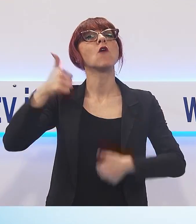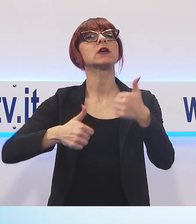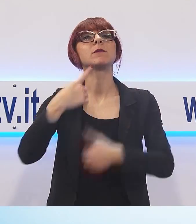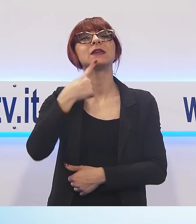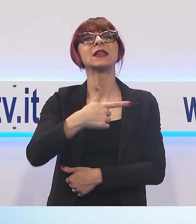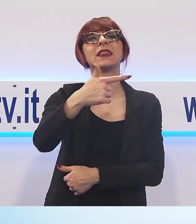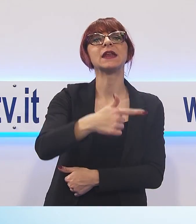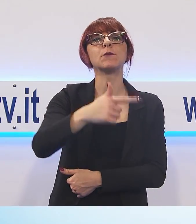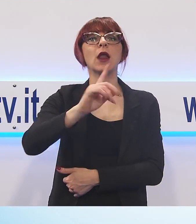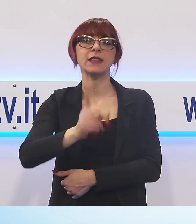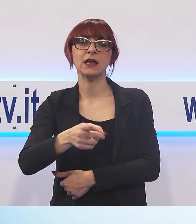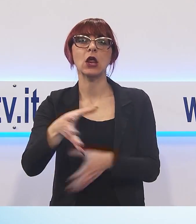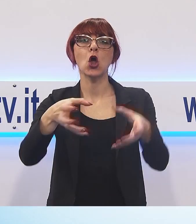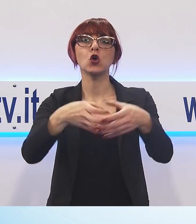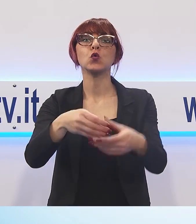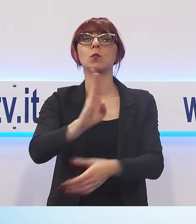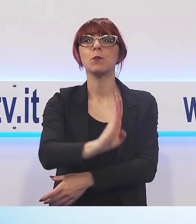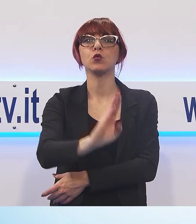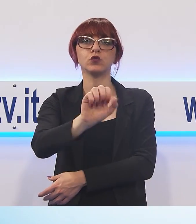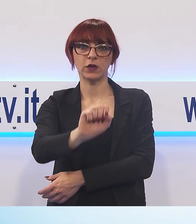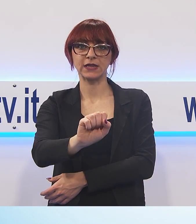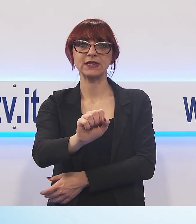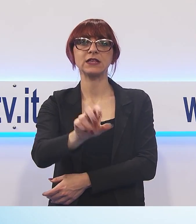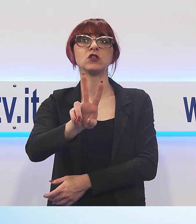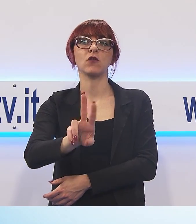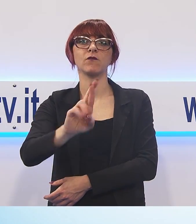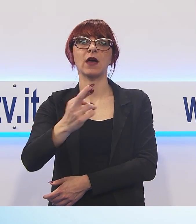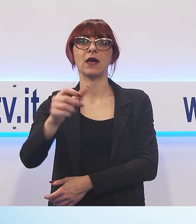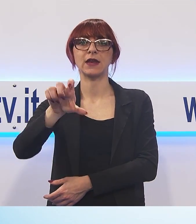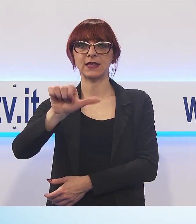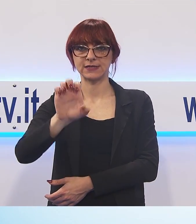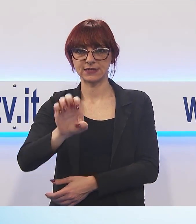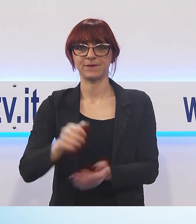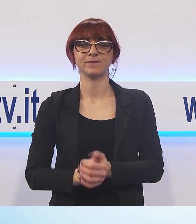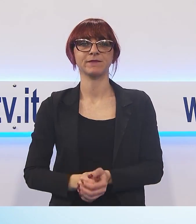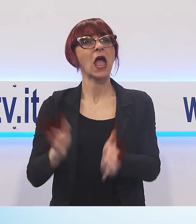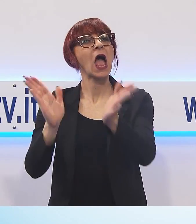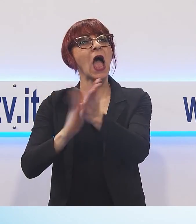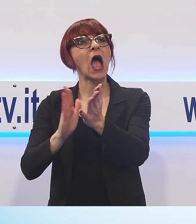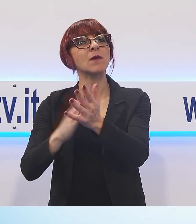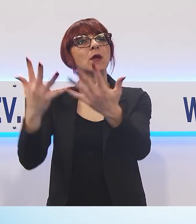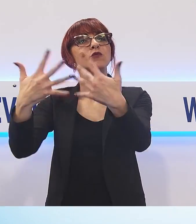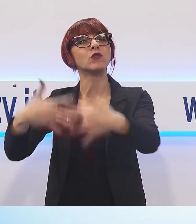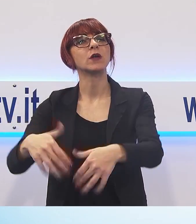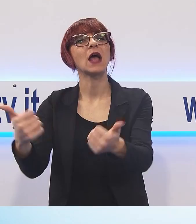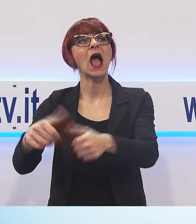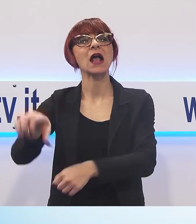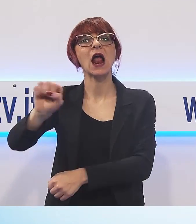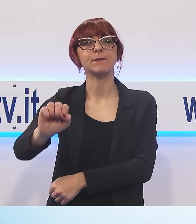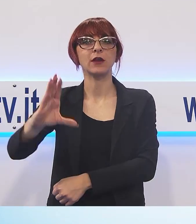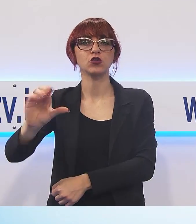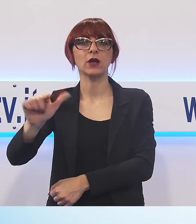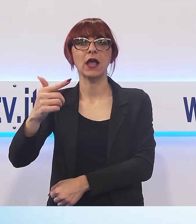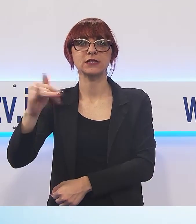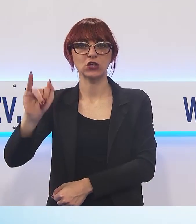Tremolada Grassini, del gruppo Bustese, da Busto Arsizio, Varese. Un plauso sul piano organizzativo va anche ad Alberto Casotti,